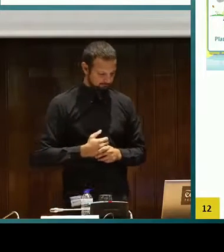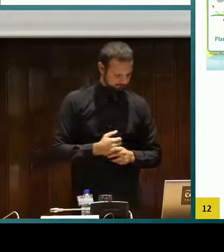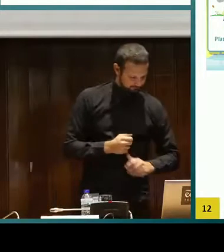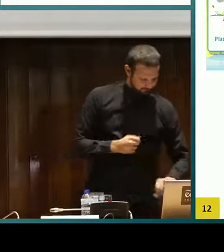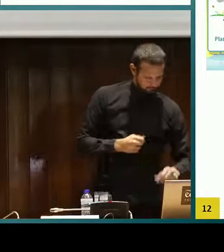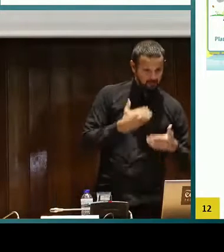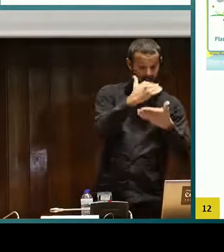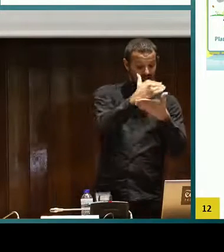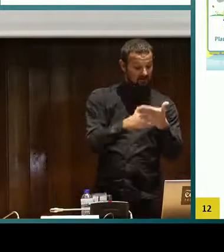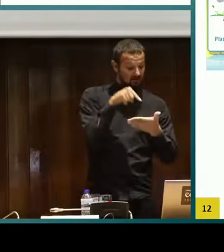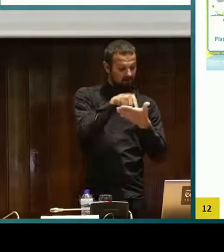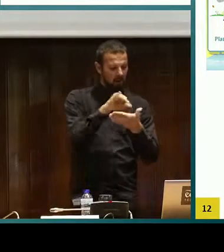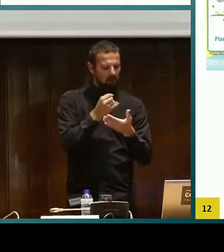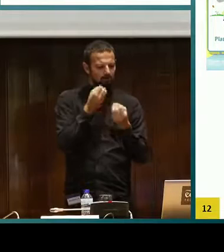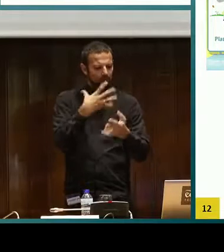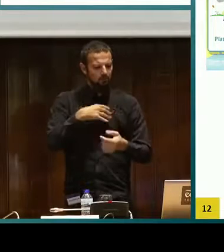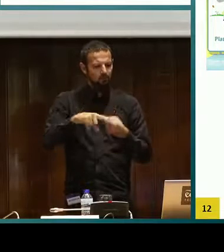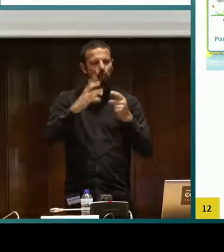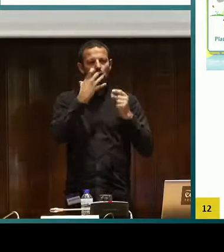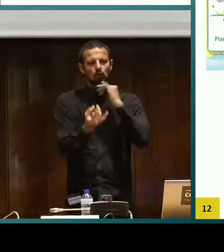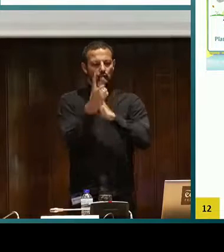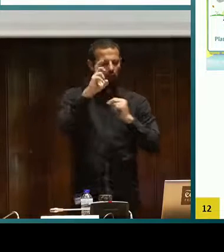crear sus propios cuentos.